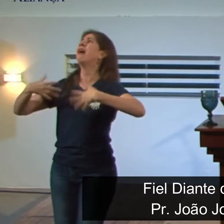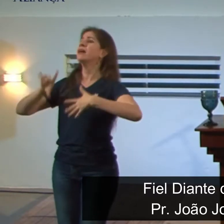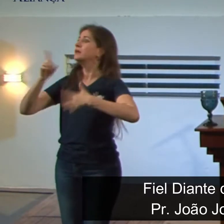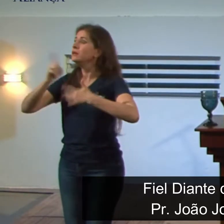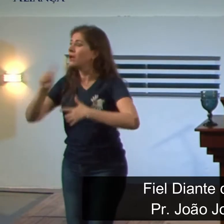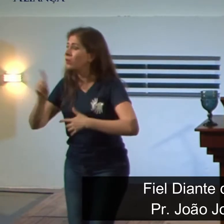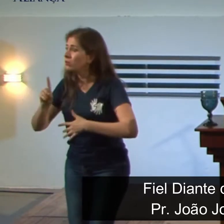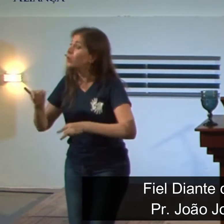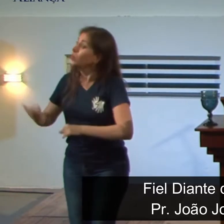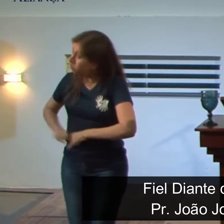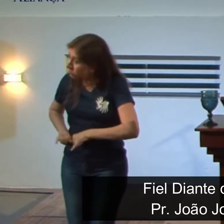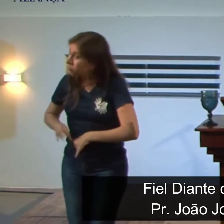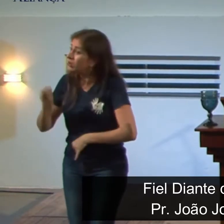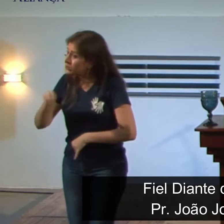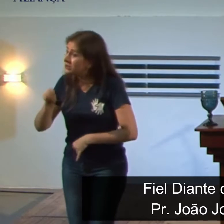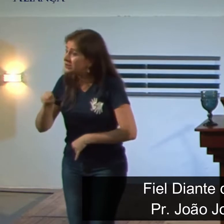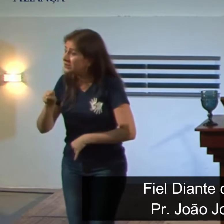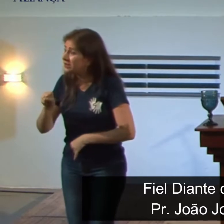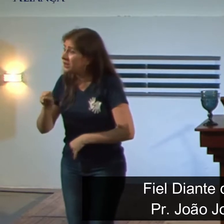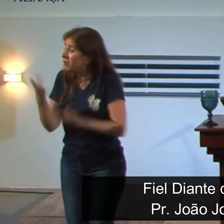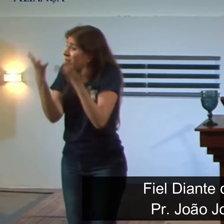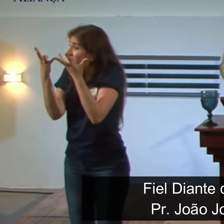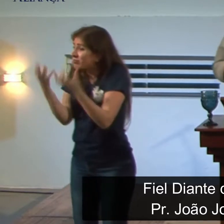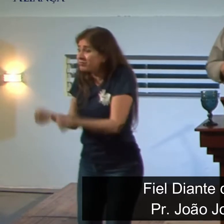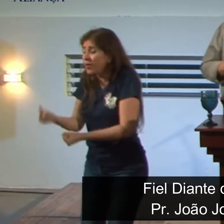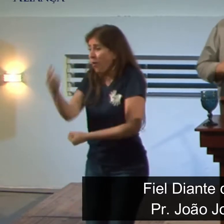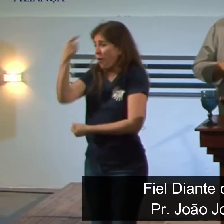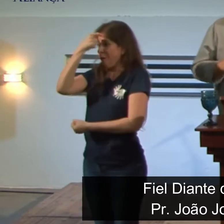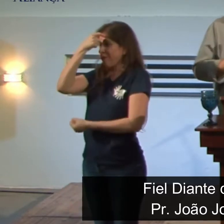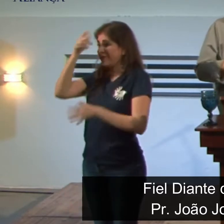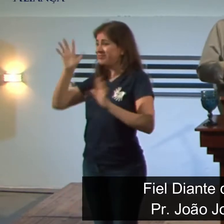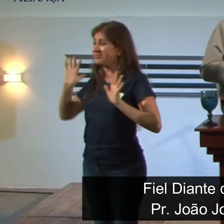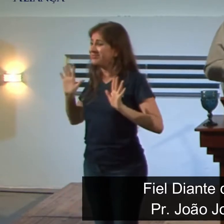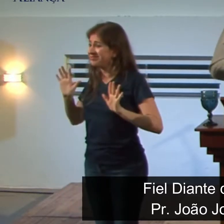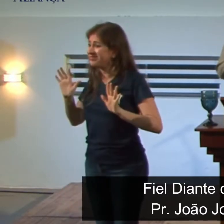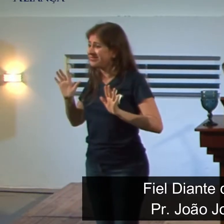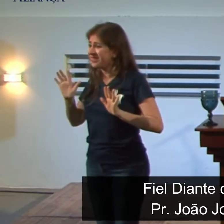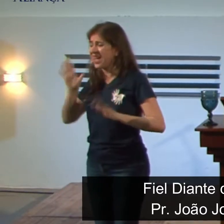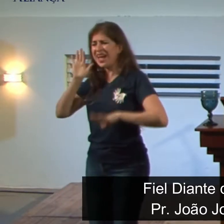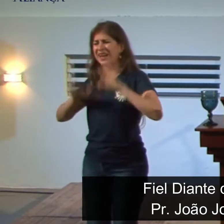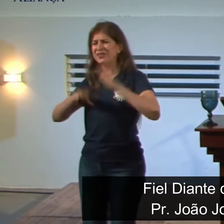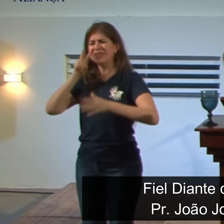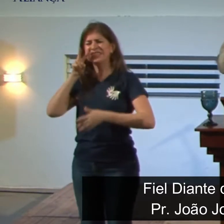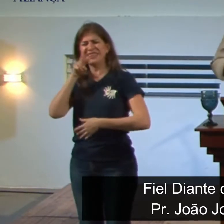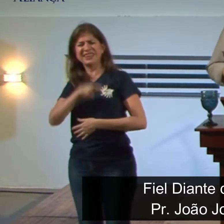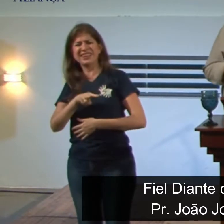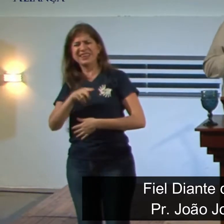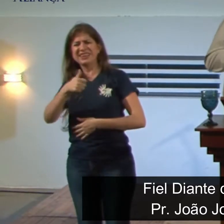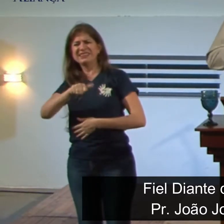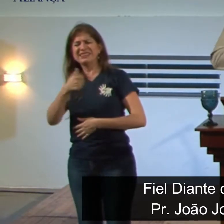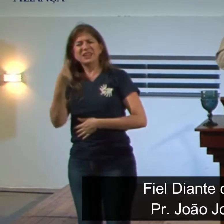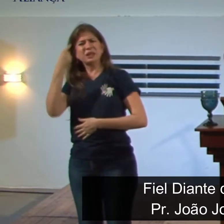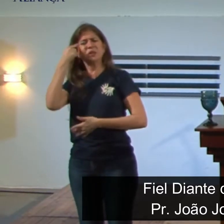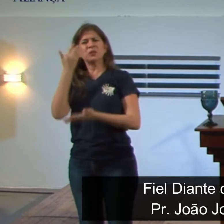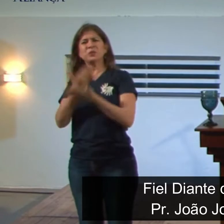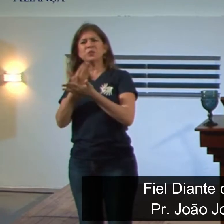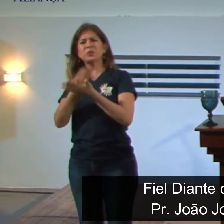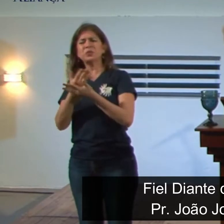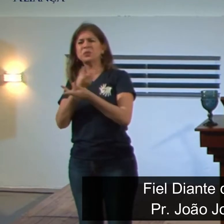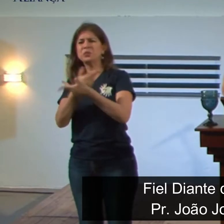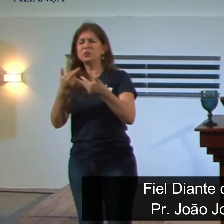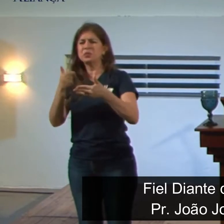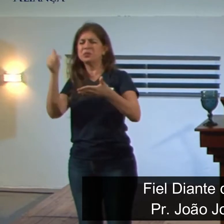certeza, ele estar sofrendo. Com certeza, nós que lemos o livro depois, às vezes, não temos noção e não paramos para meditar na situação